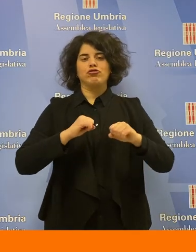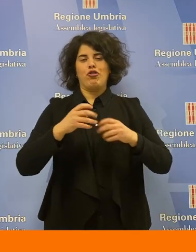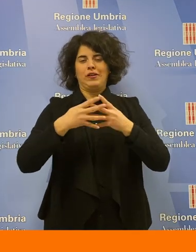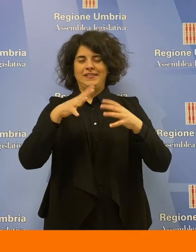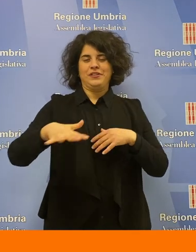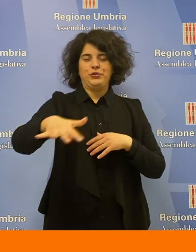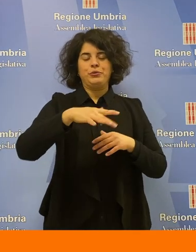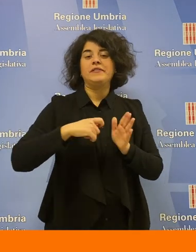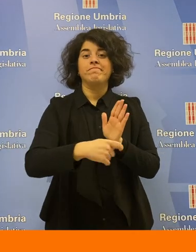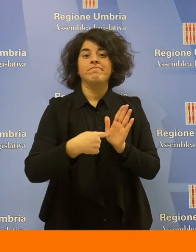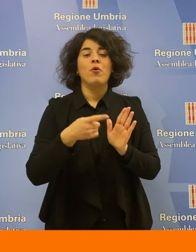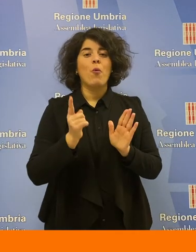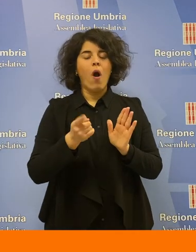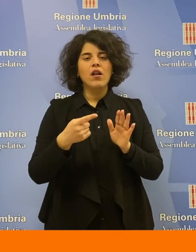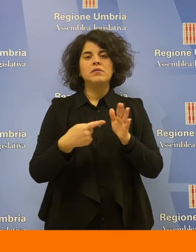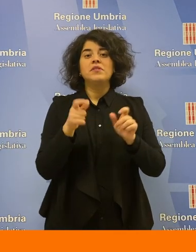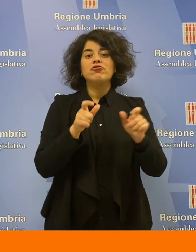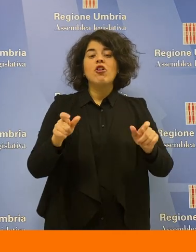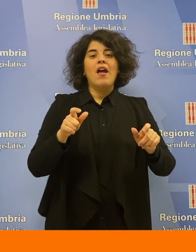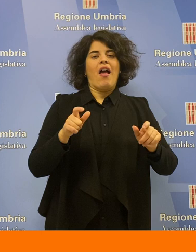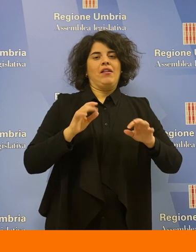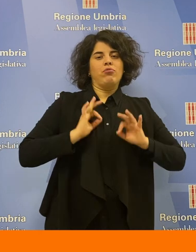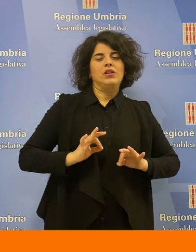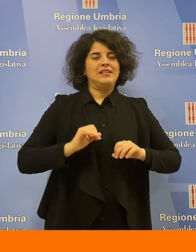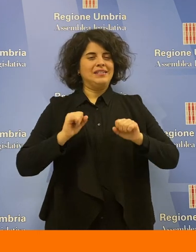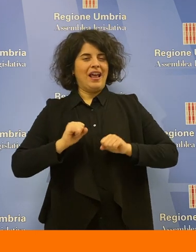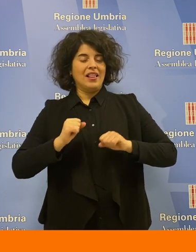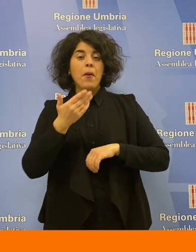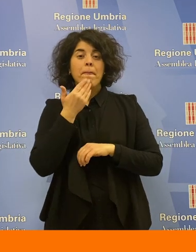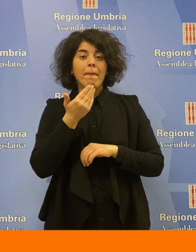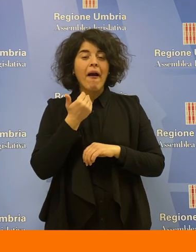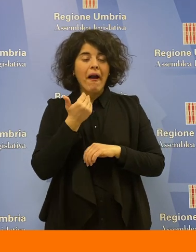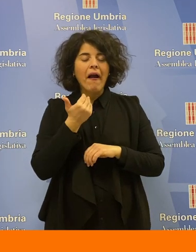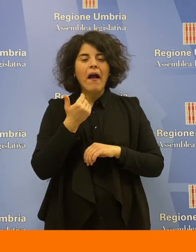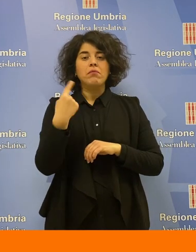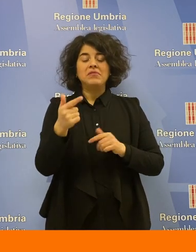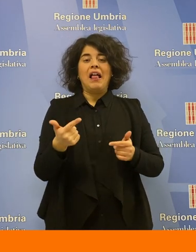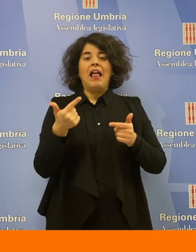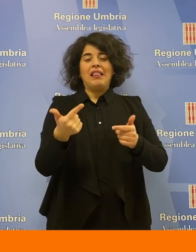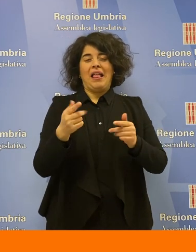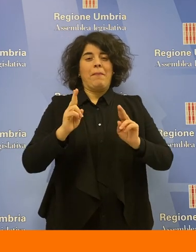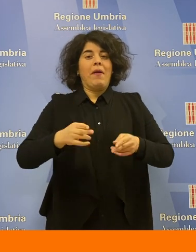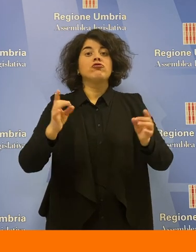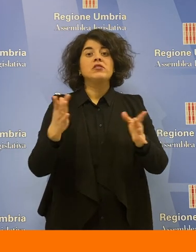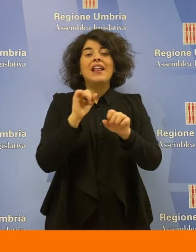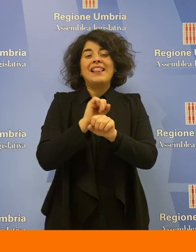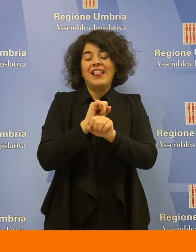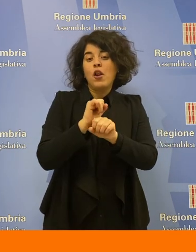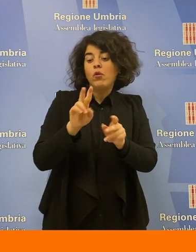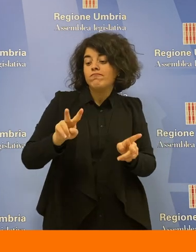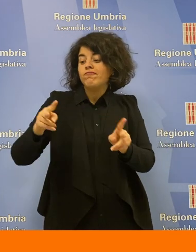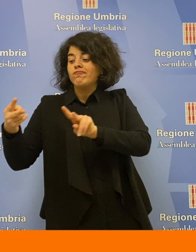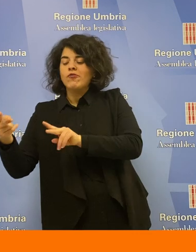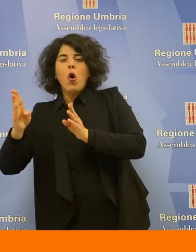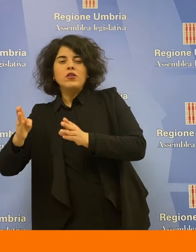che si sommerebbero quando i detenuti devono essere portati negli ospedali della regione per visite e cure, creando dispendio di risorse personale